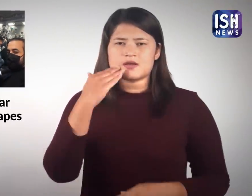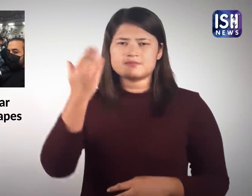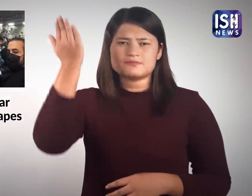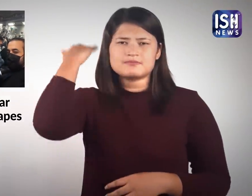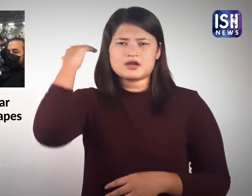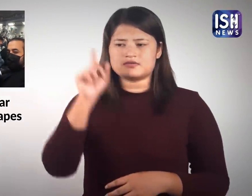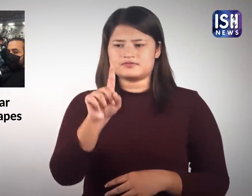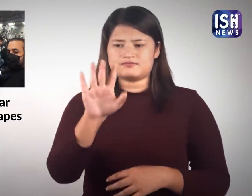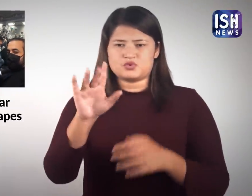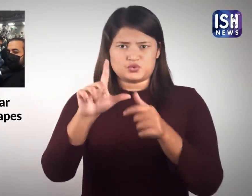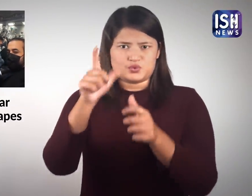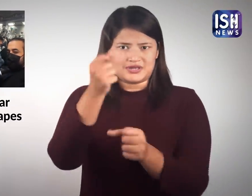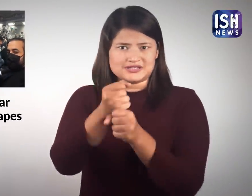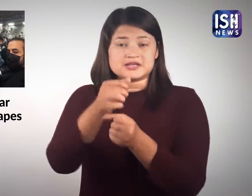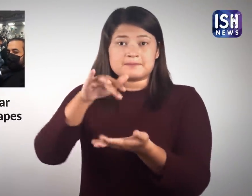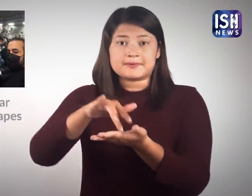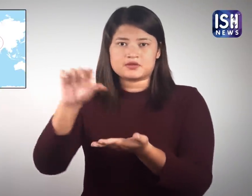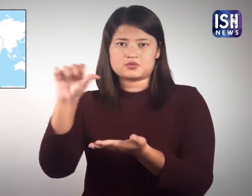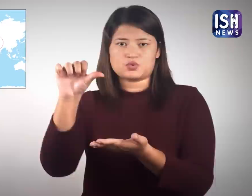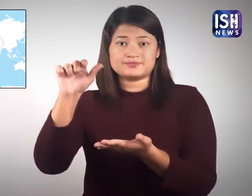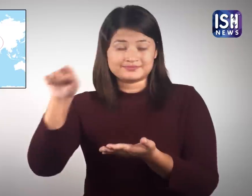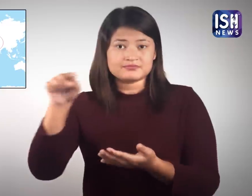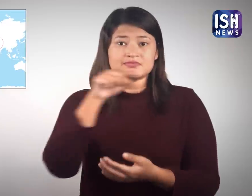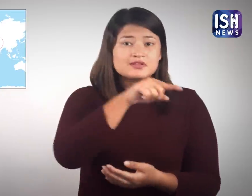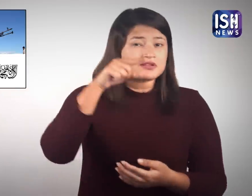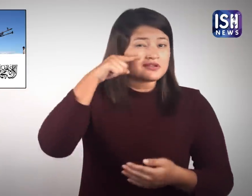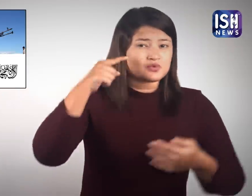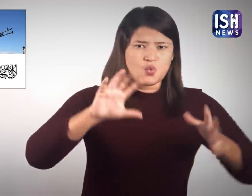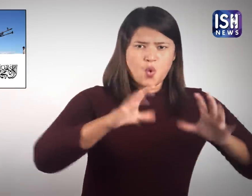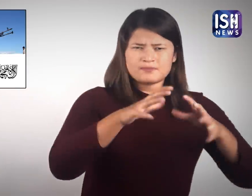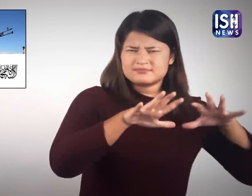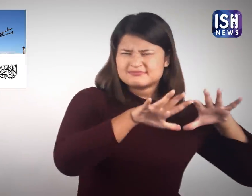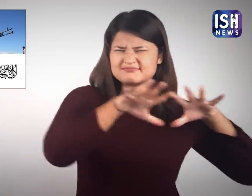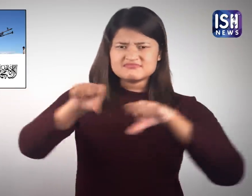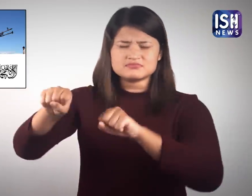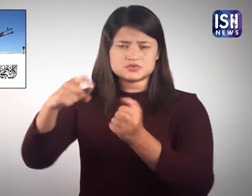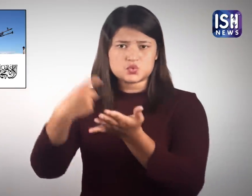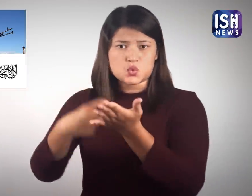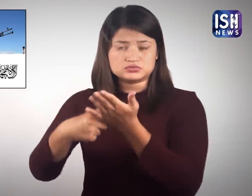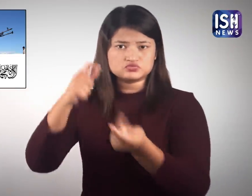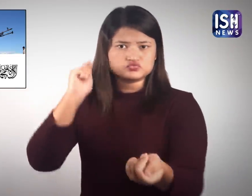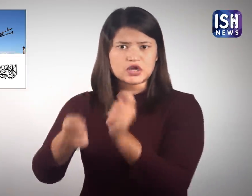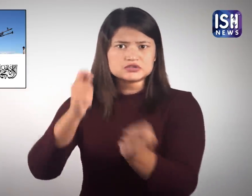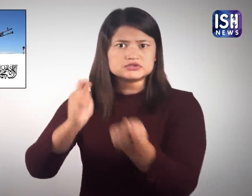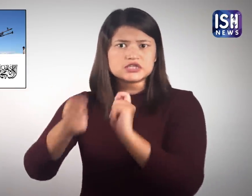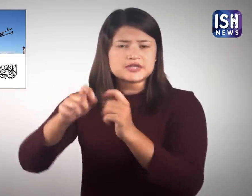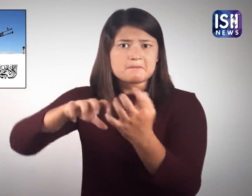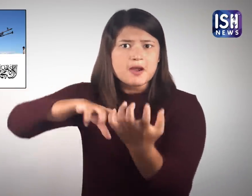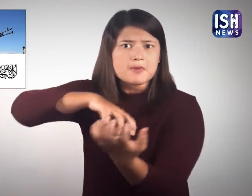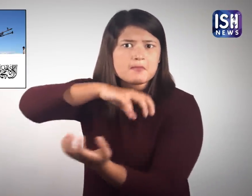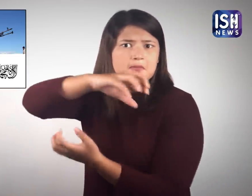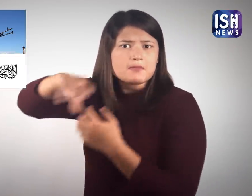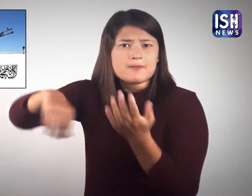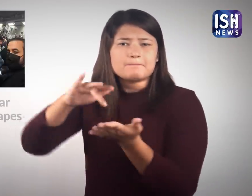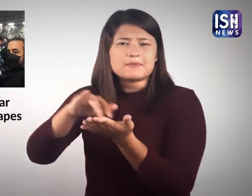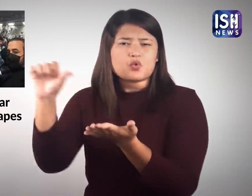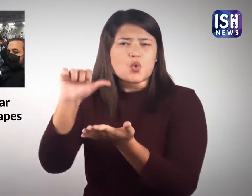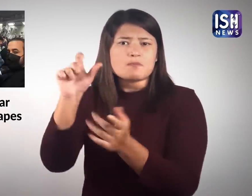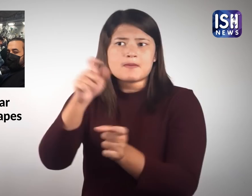जैसे ही 15 अगस्ट को अफगानिस्तान तालिबान के हाथों में आ गया उन्होंने नियोमों को बदल दिया जिसके कारण लोगों को देश